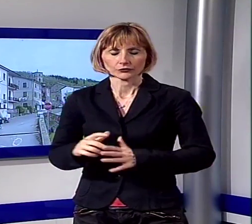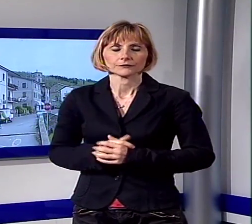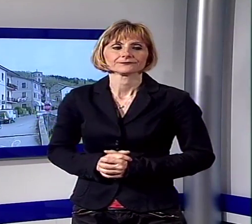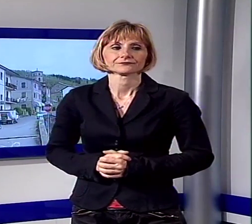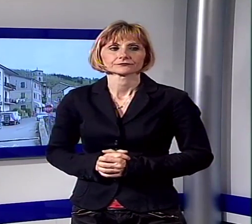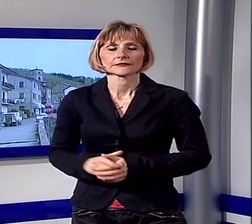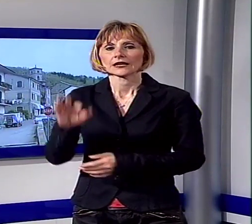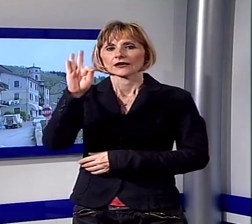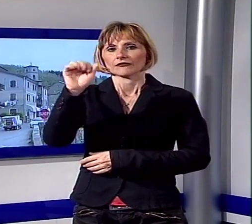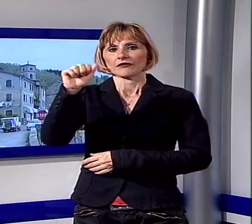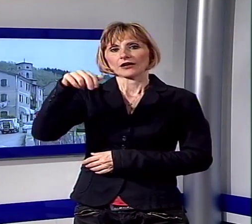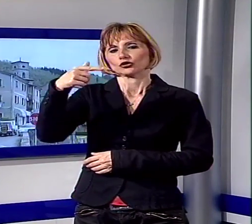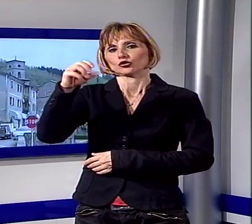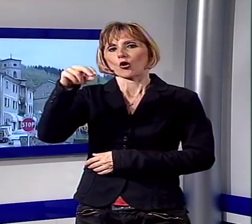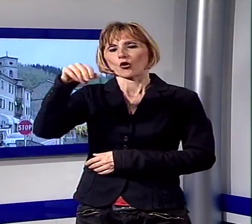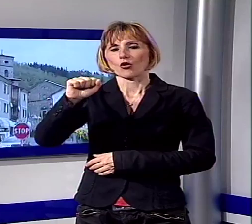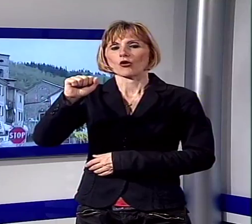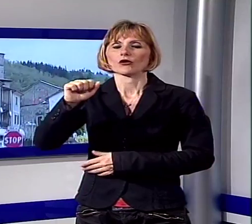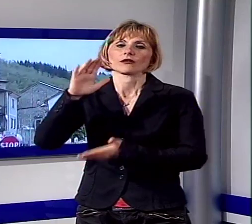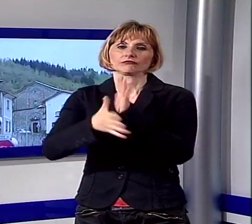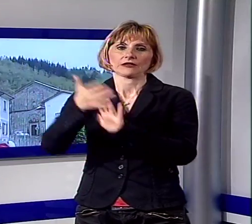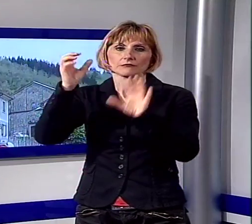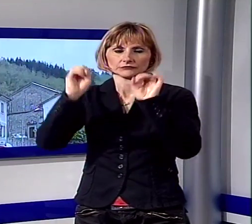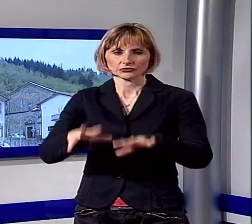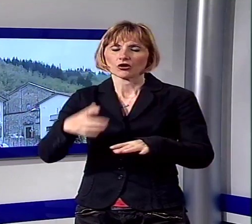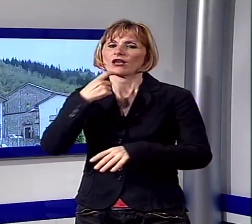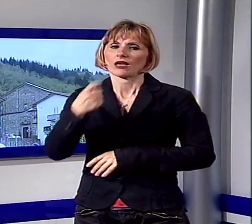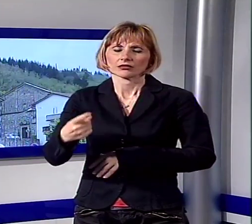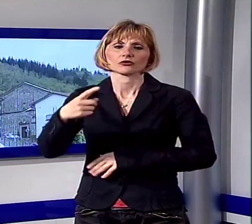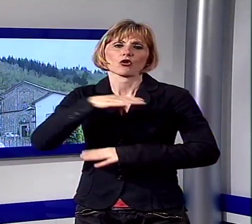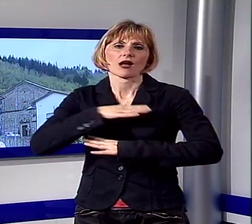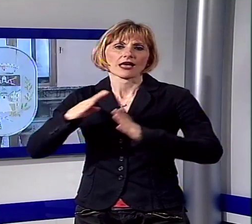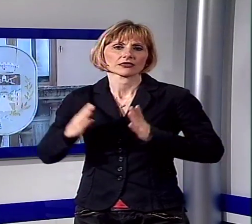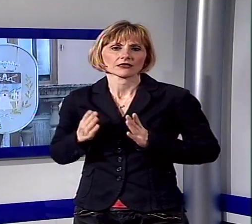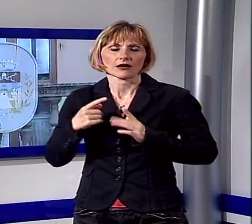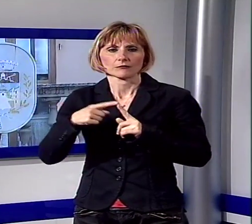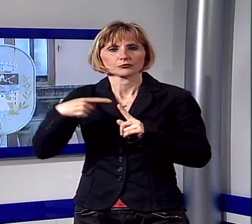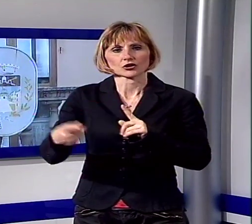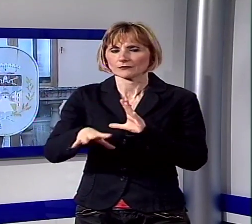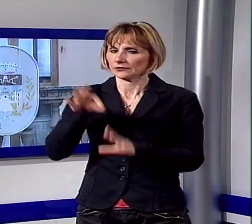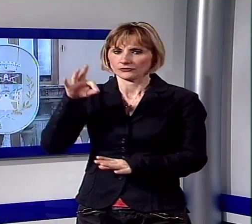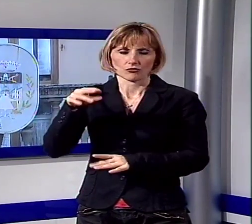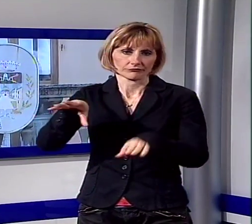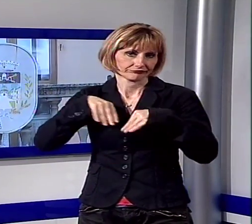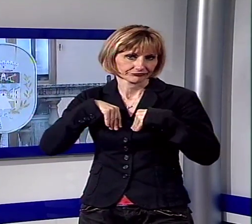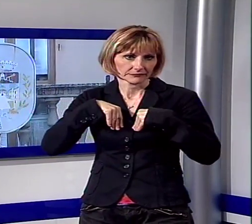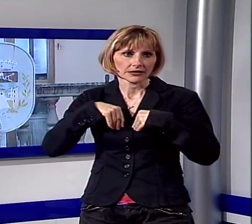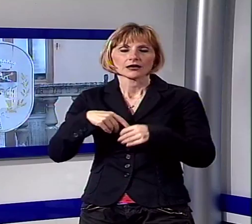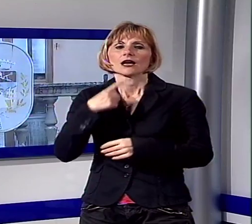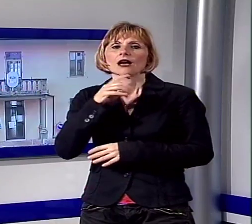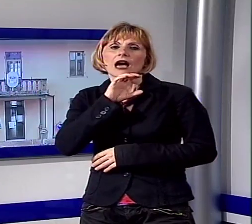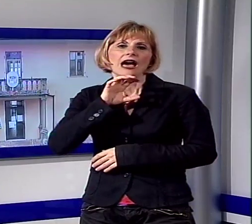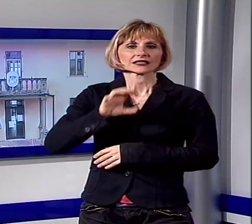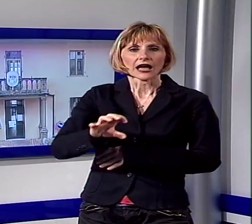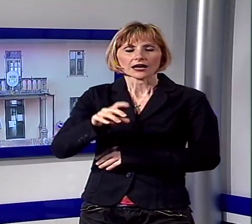Fantoni getta la spugna, il sindaco uscente annuncia che non si ricandiderà e attacca il PD, ma il partito risponde, eravamo d